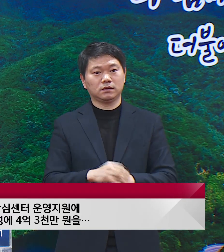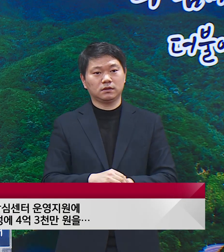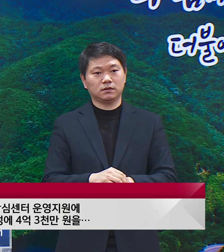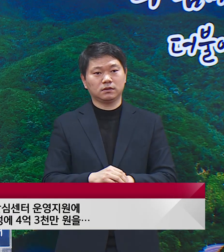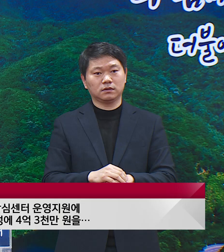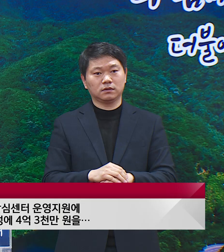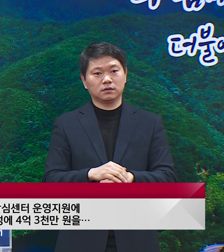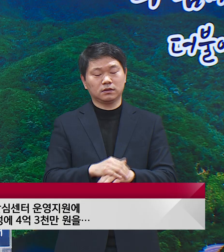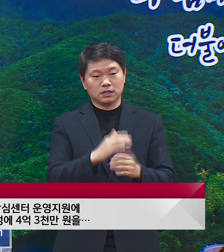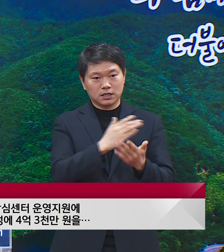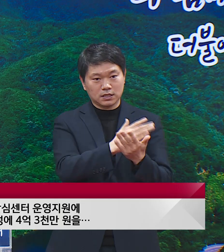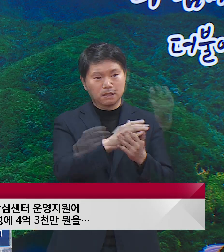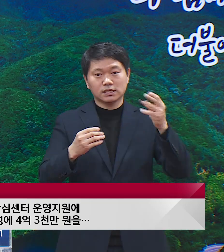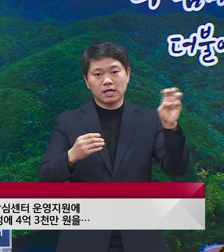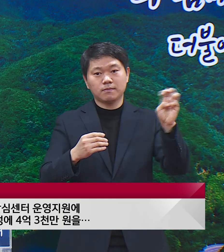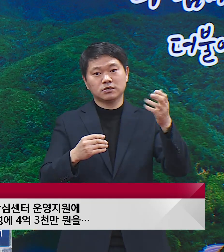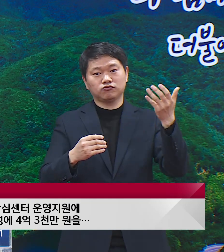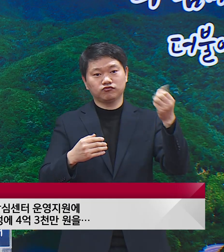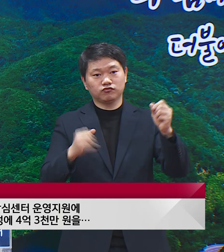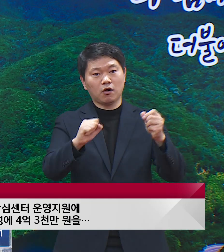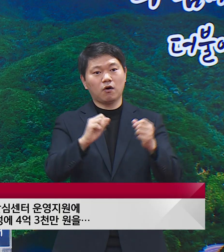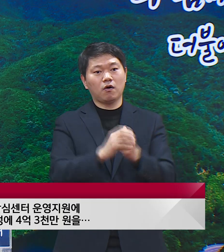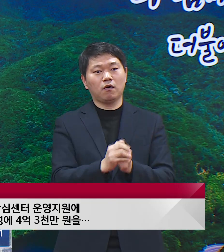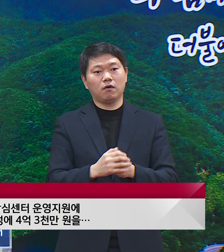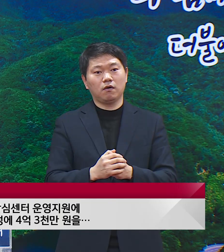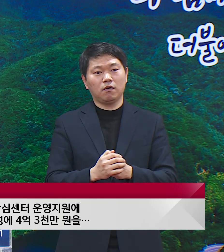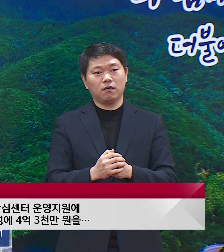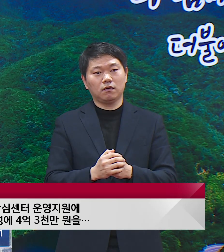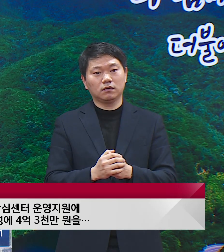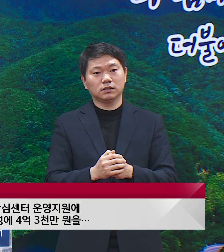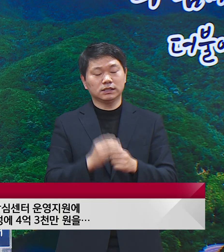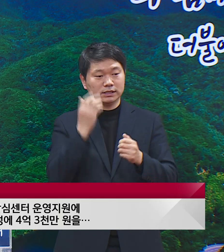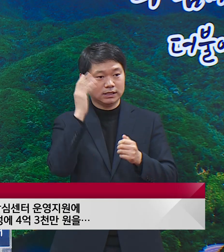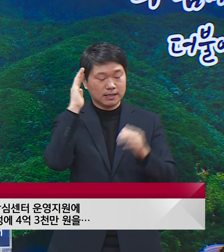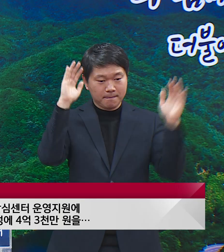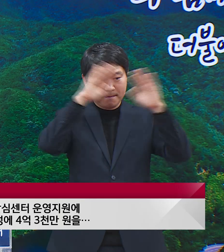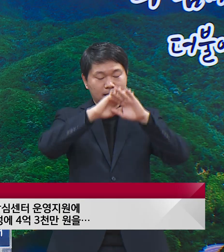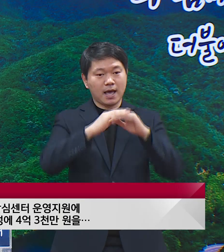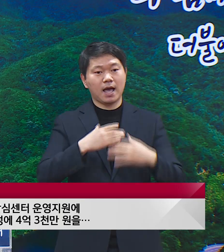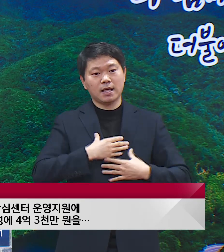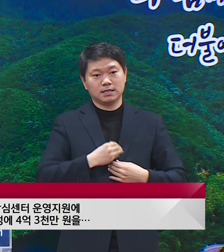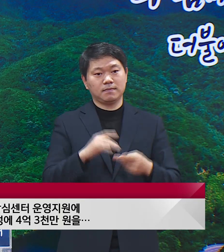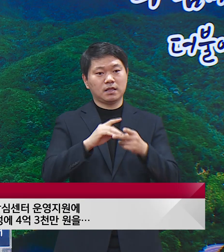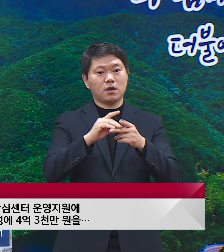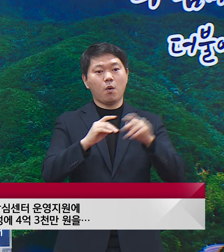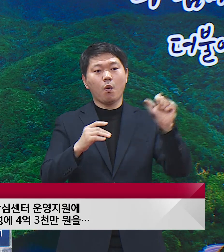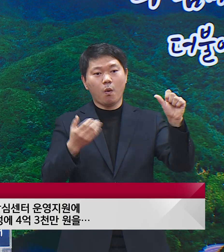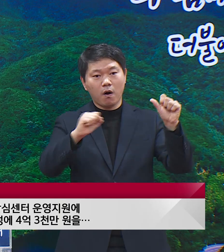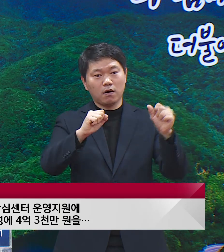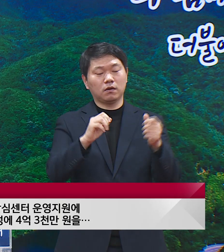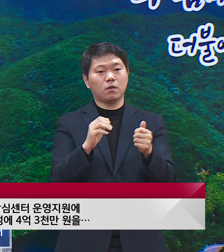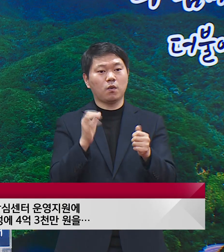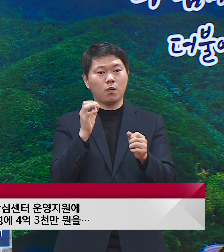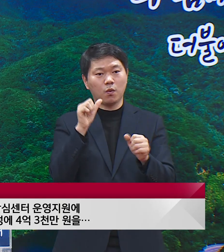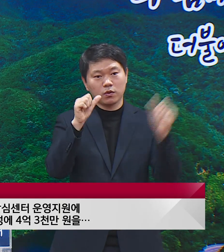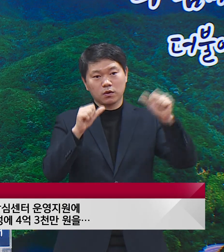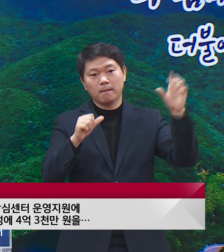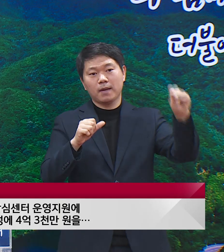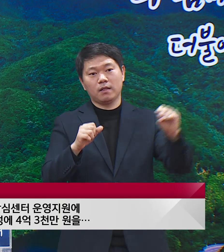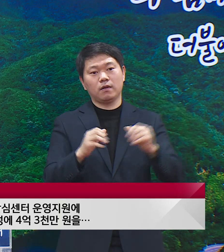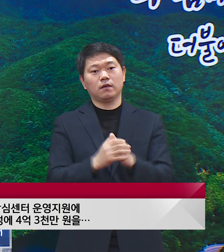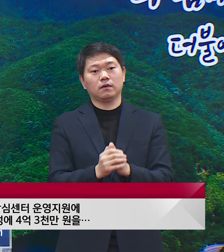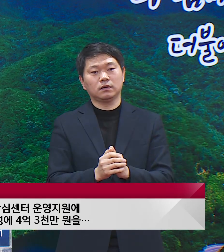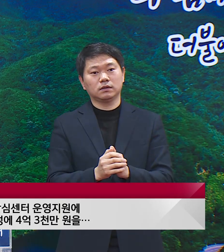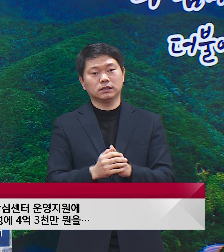예산을 편성했습니다. 치매안심센터 운영 지원에 5억 5천만 원, 취약기업